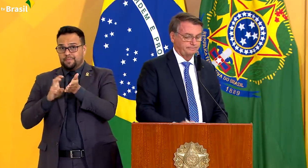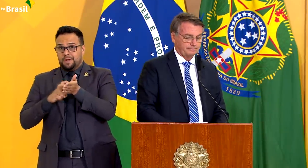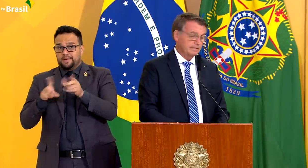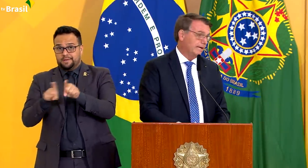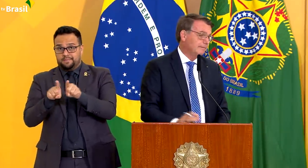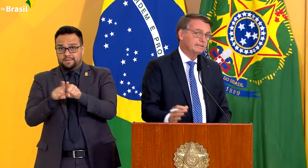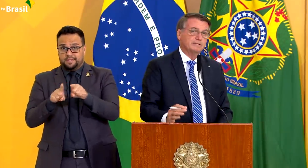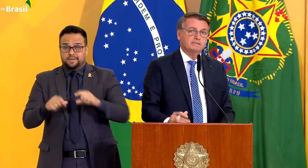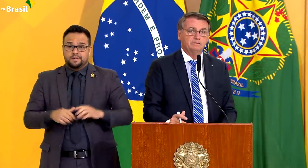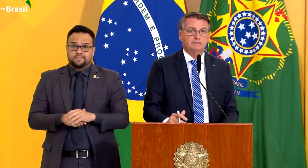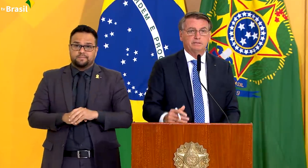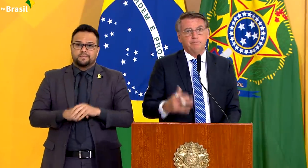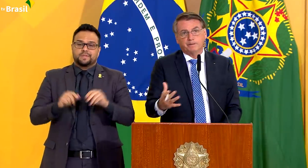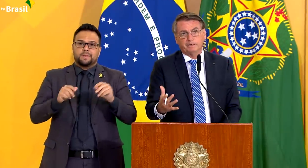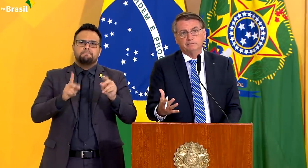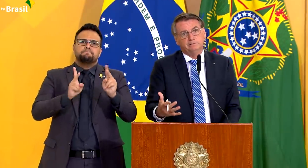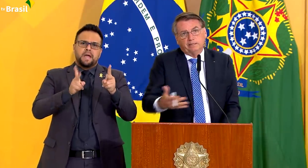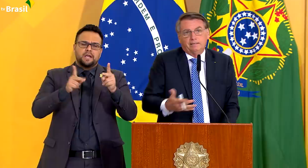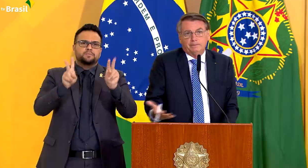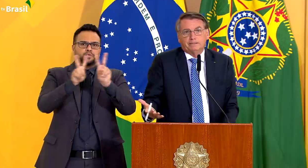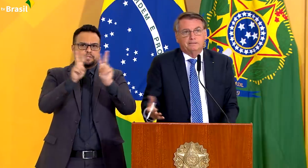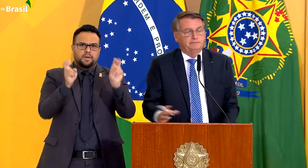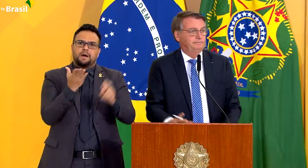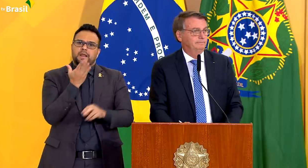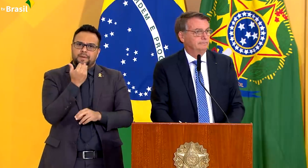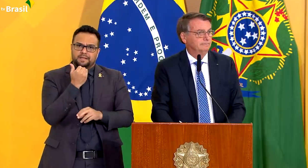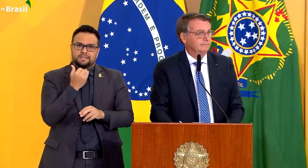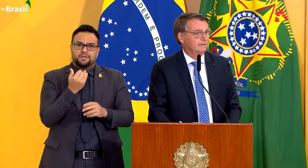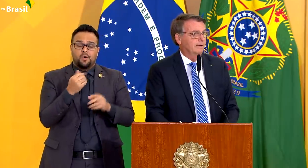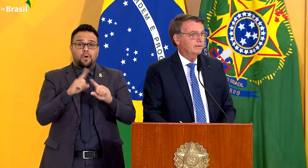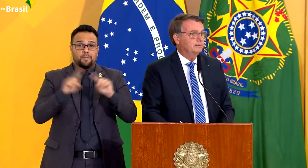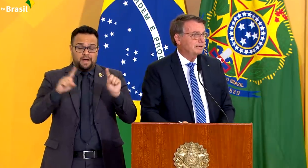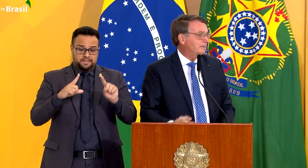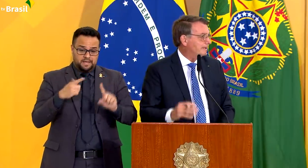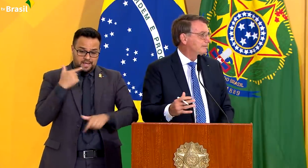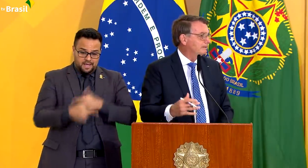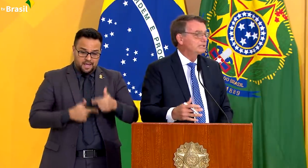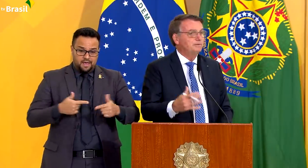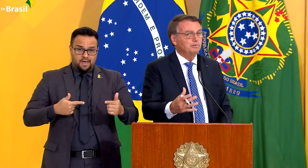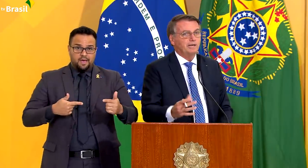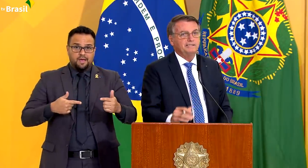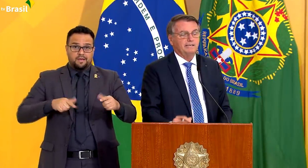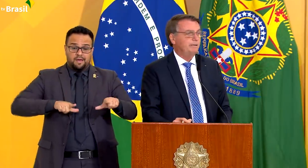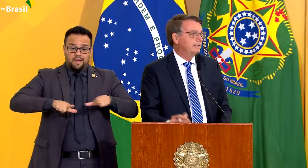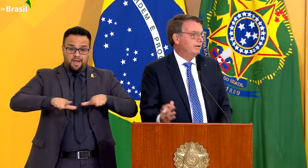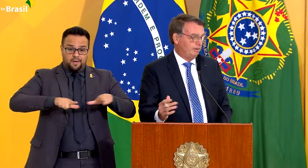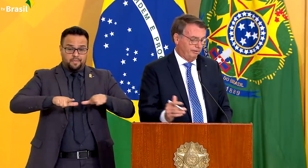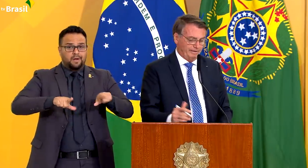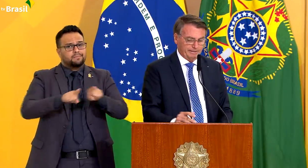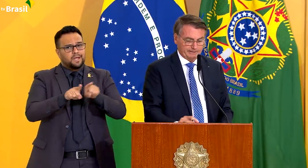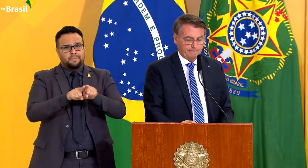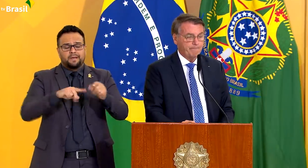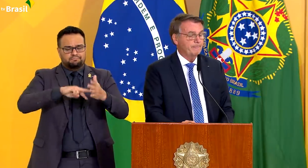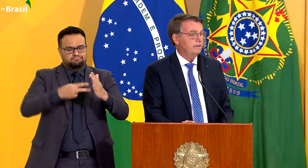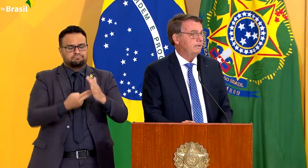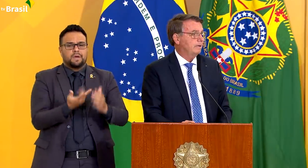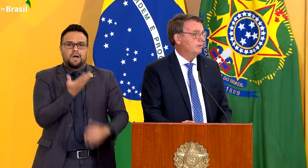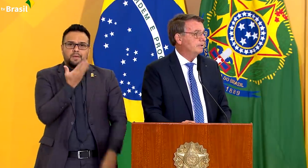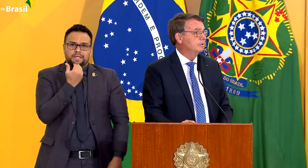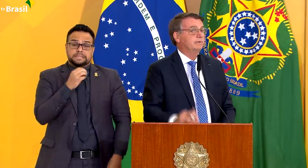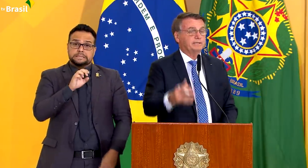em alimentação, emprego é alimentação. Quem não tem emprego tem dificuldade de se alimentar, obviamente.